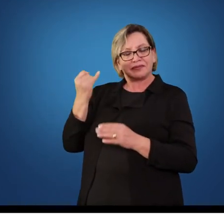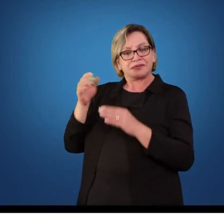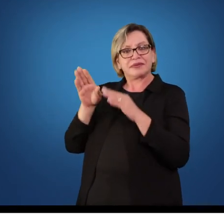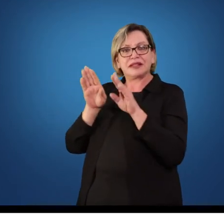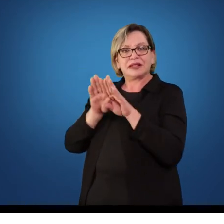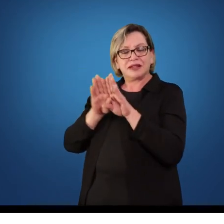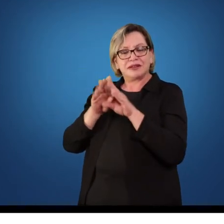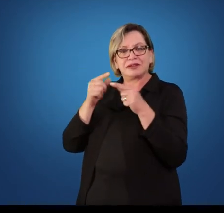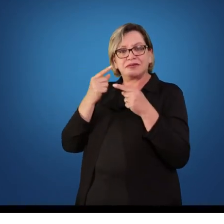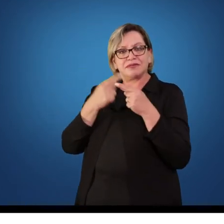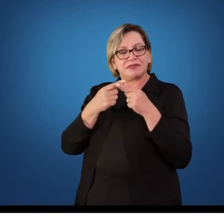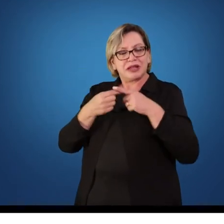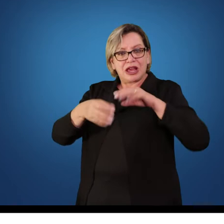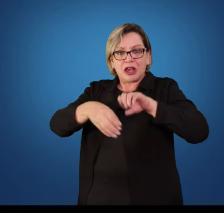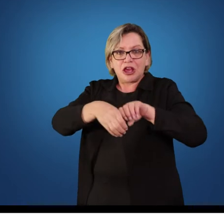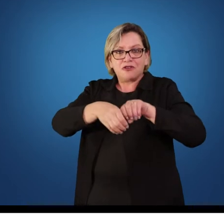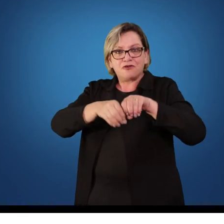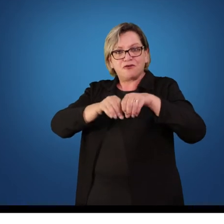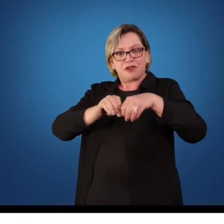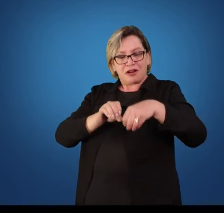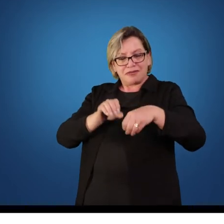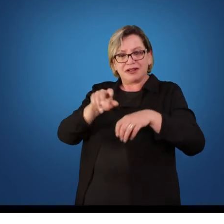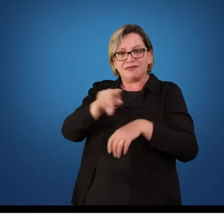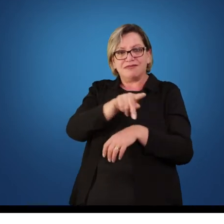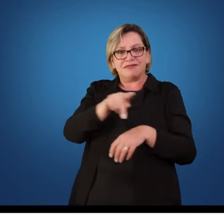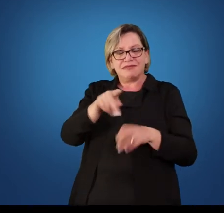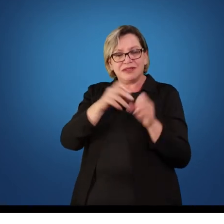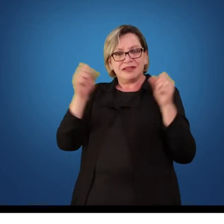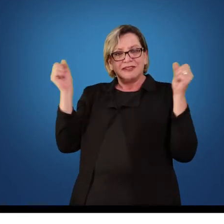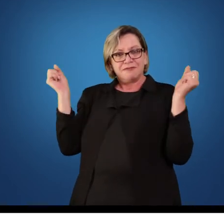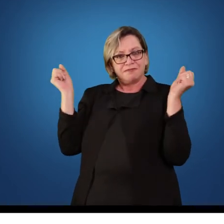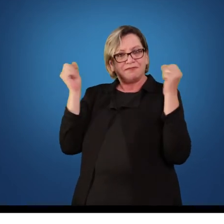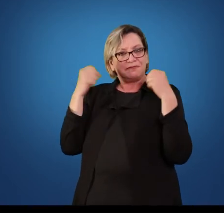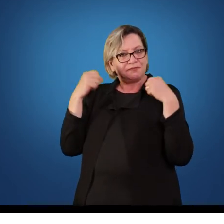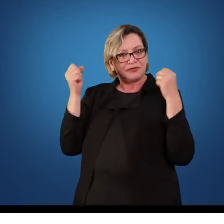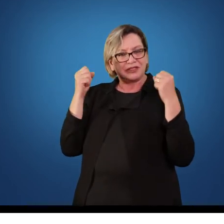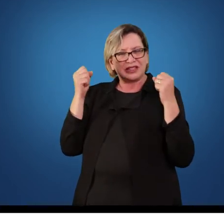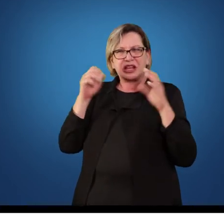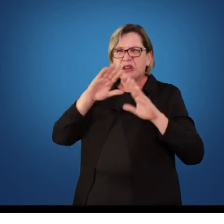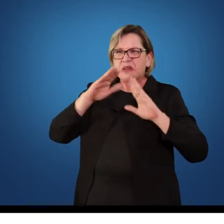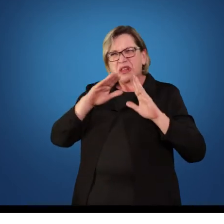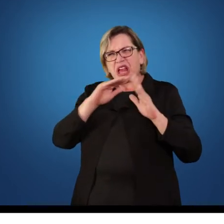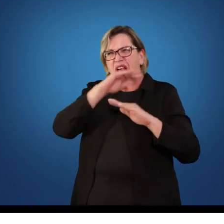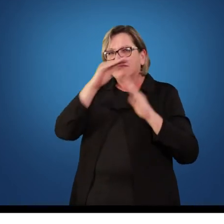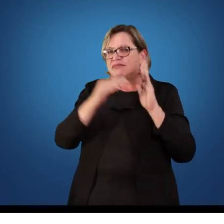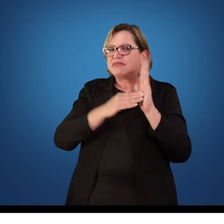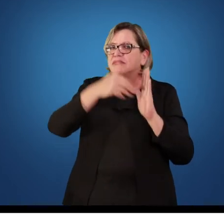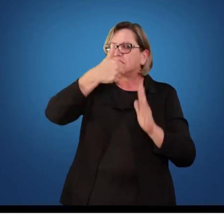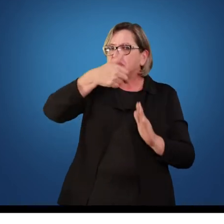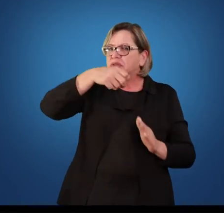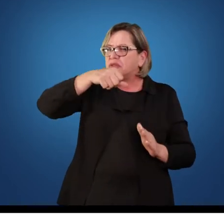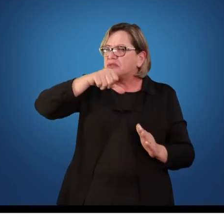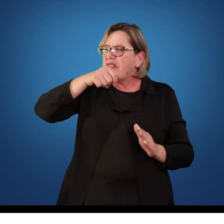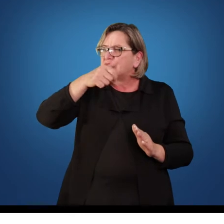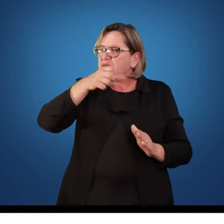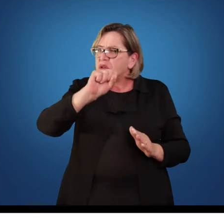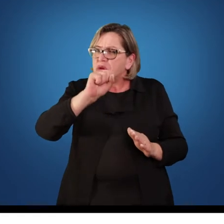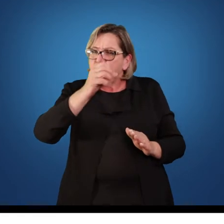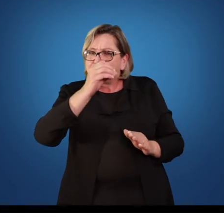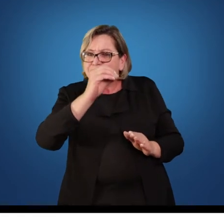formação do professor de Educação Física até a década de 70, a década de 80, a formação